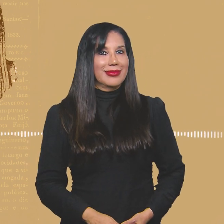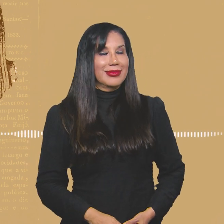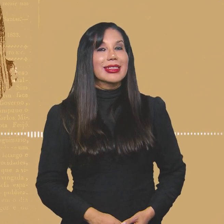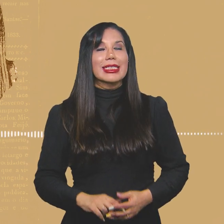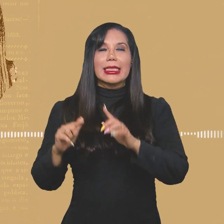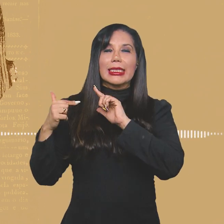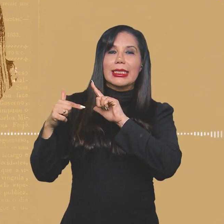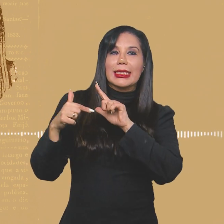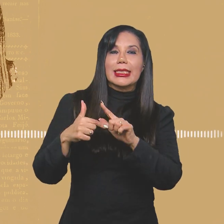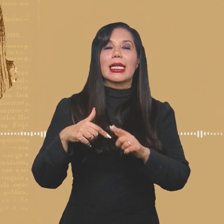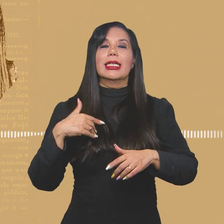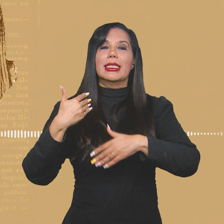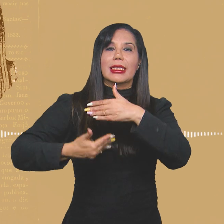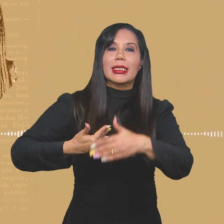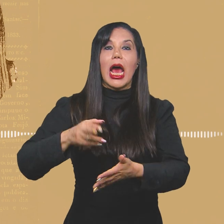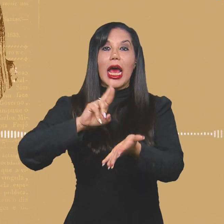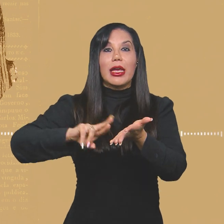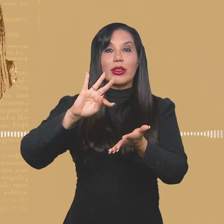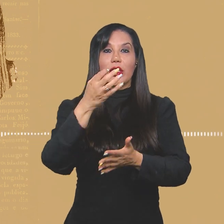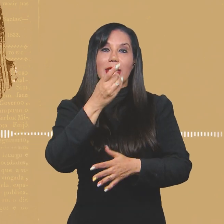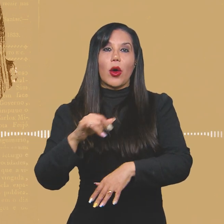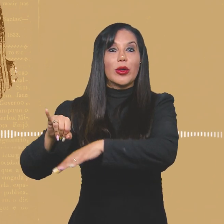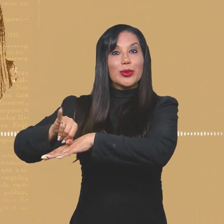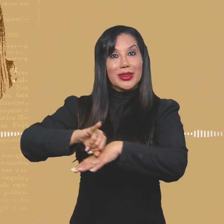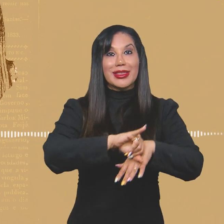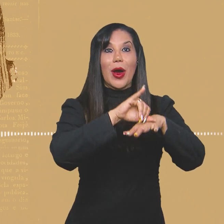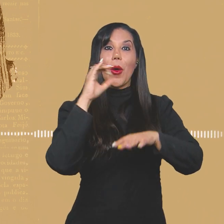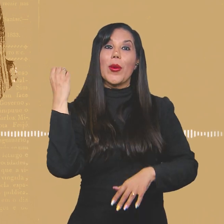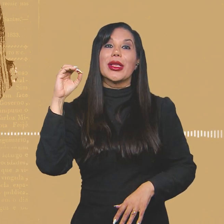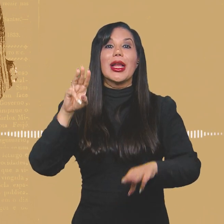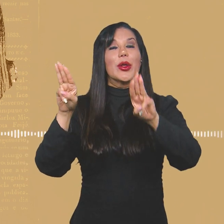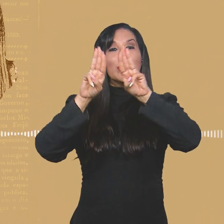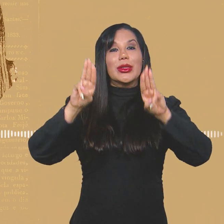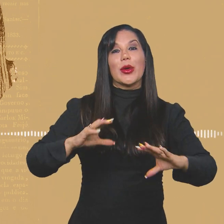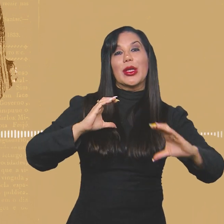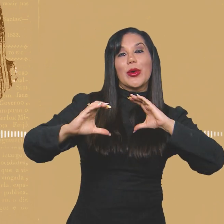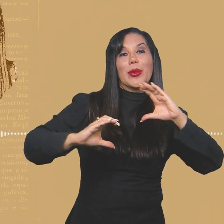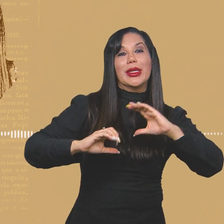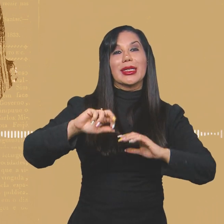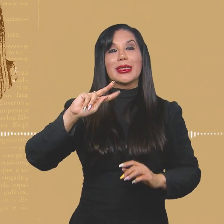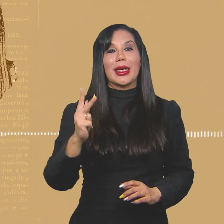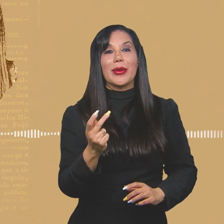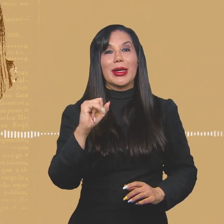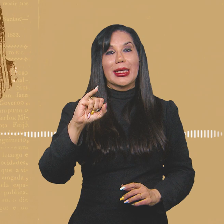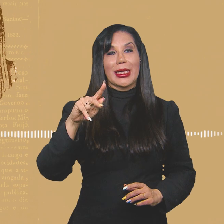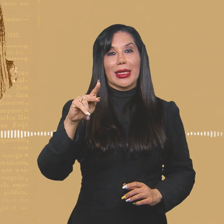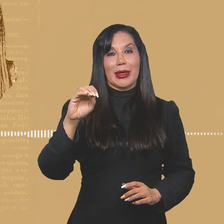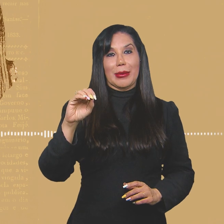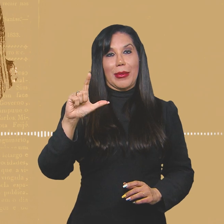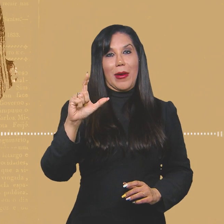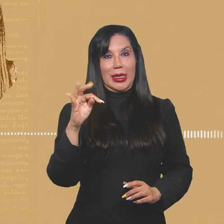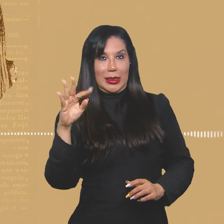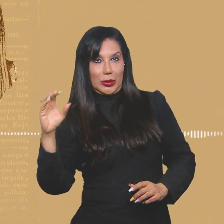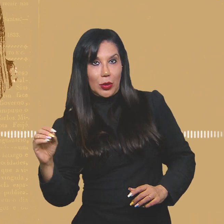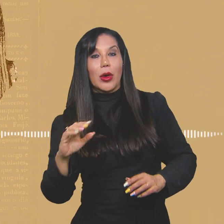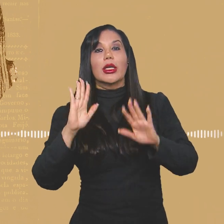A trajetória da revista Tição está em exposição em Porto Alegre, no Museu da Comunicação Hipólito José da Costa, depois de